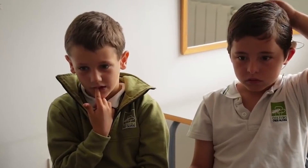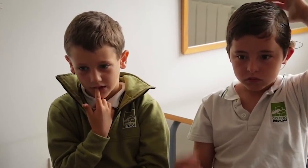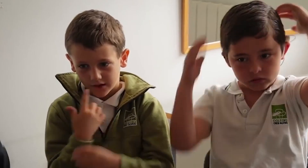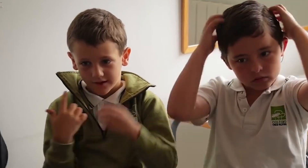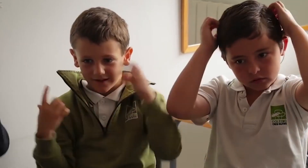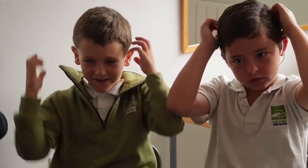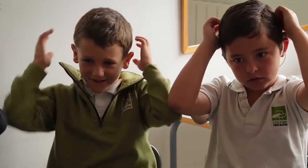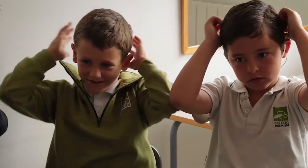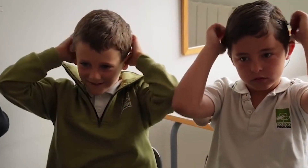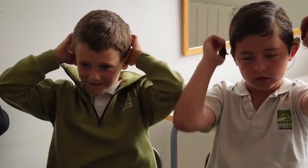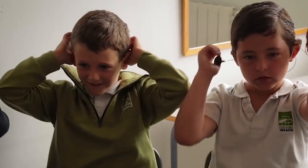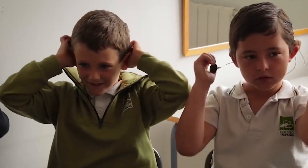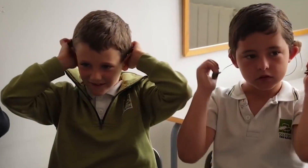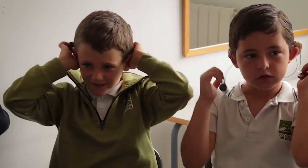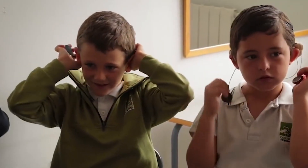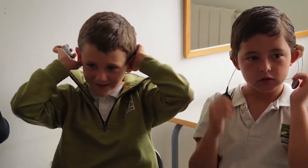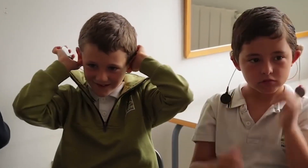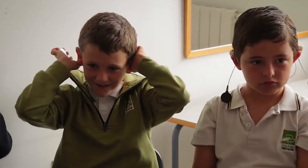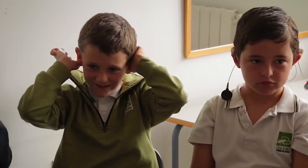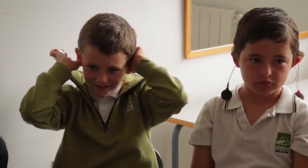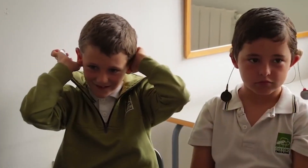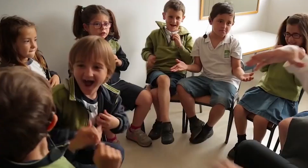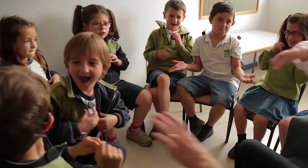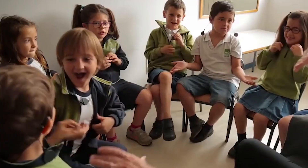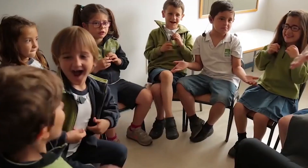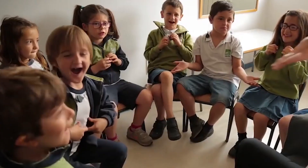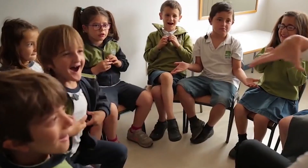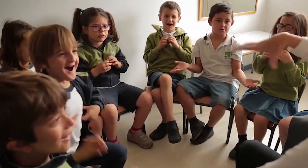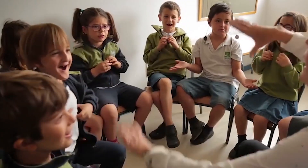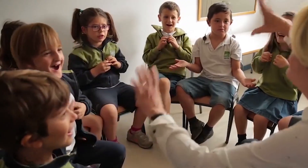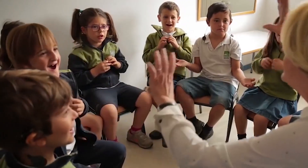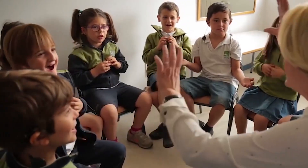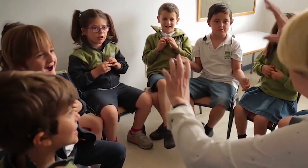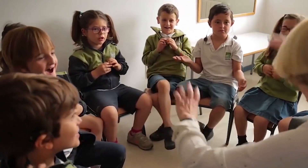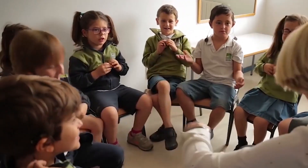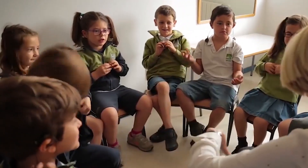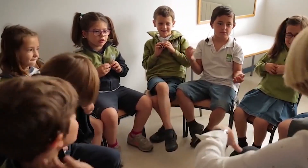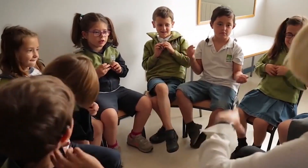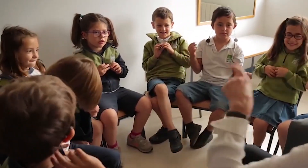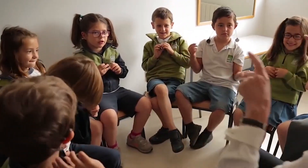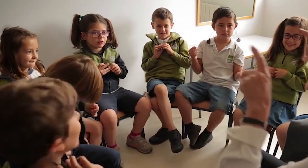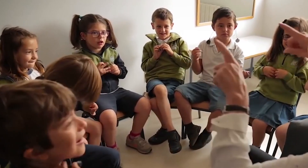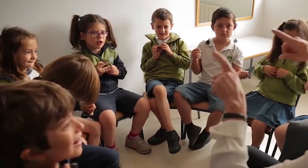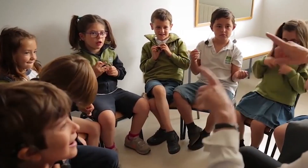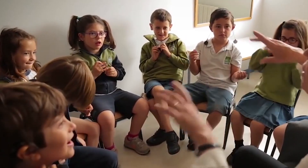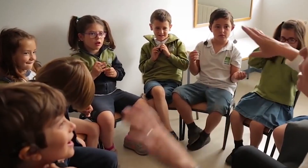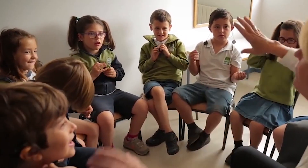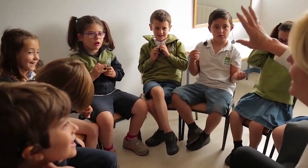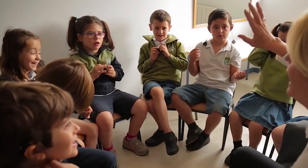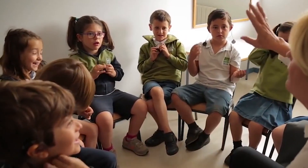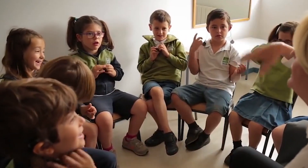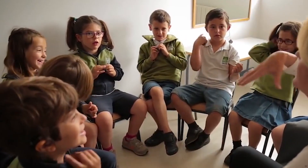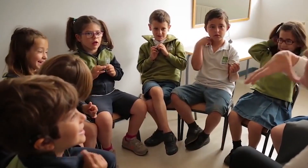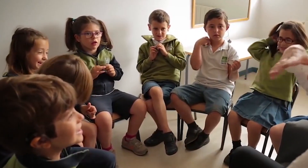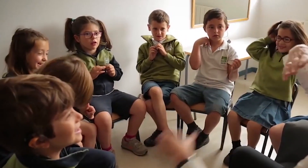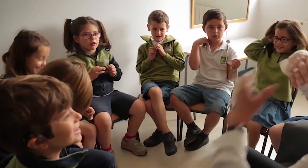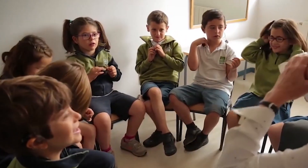Es inaplazable abordar la lucha por la igualdad de oportunidades y el acceso a la educación de las personas con discapacidad